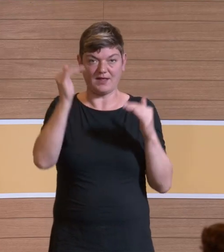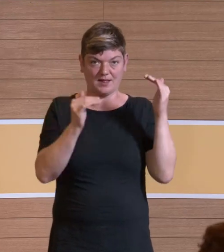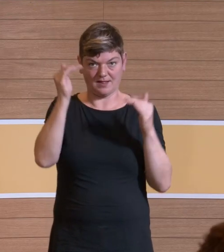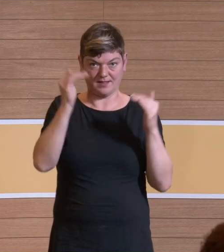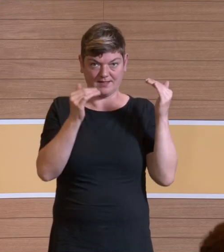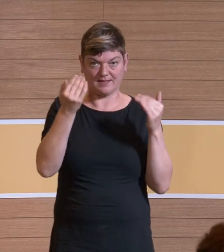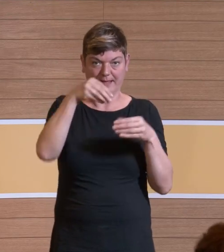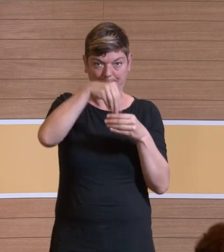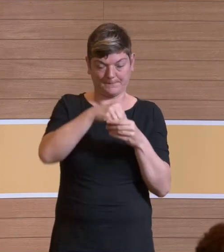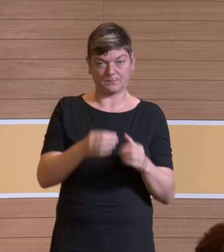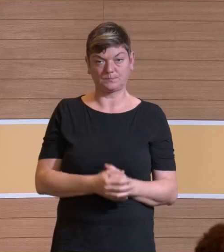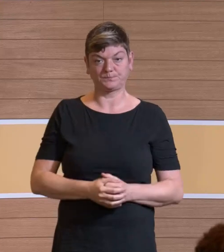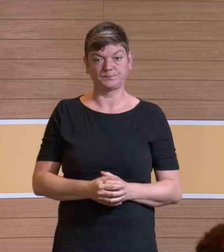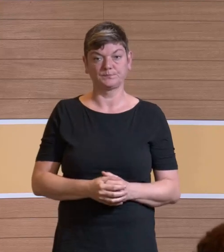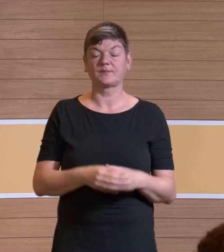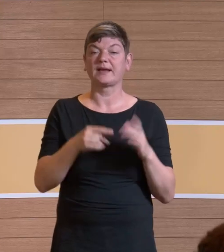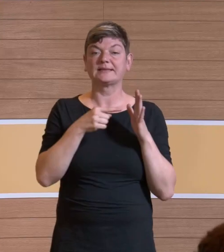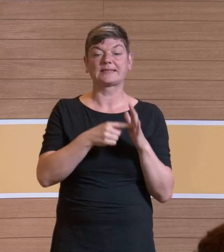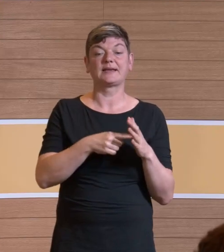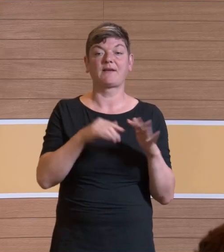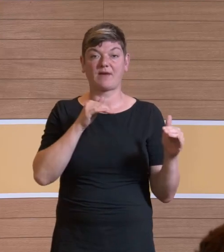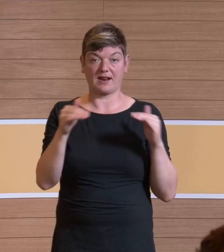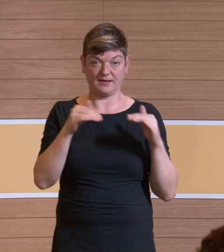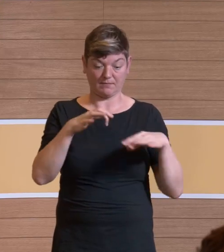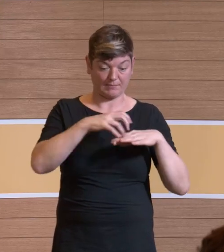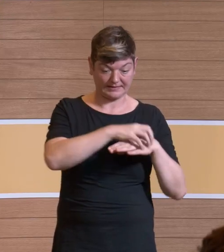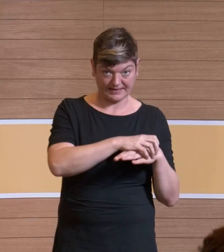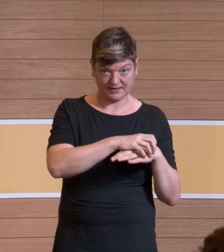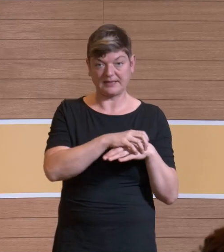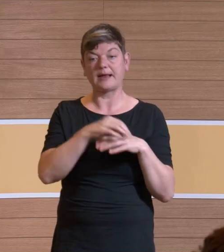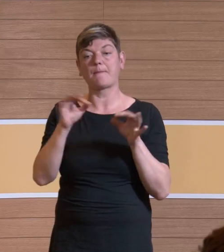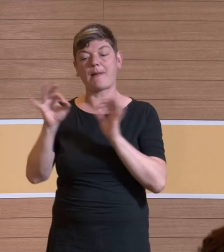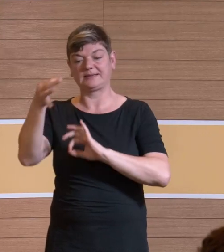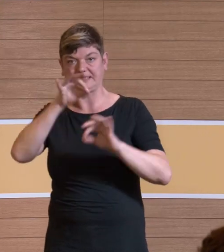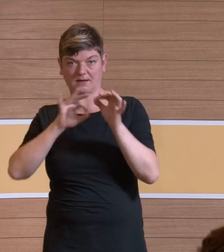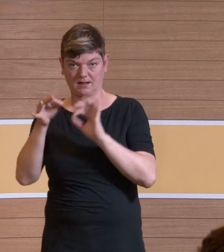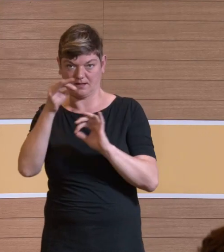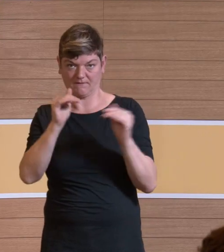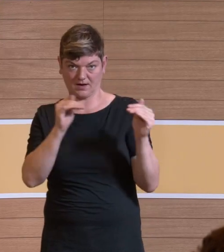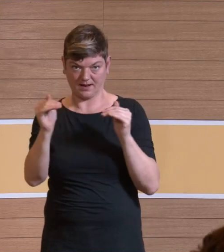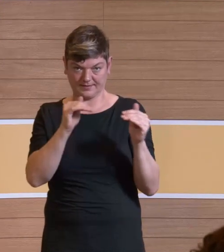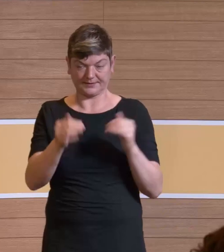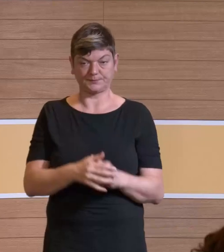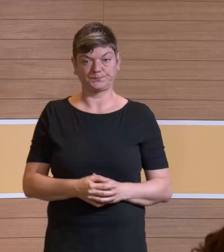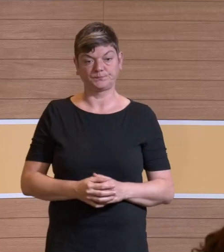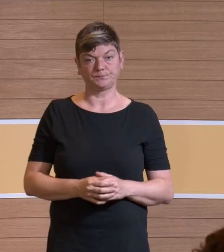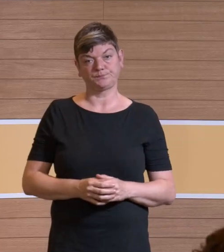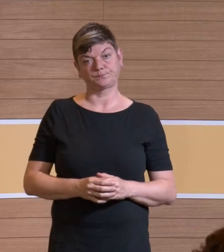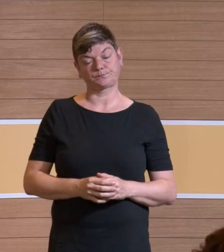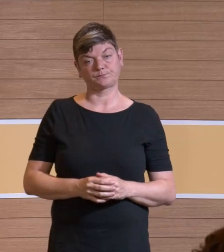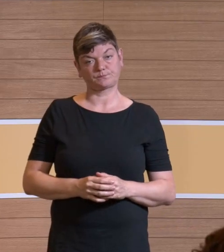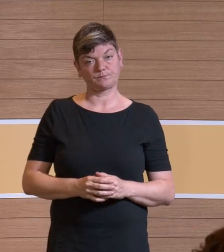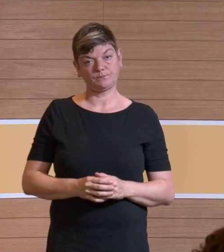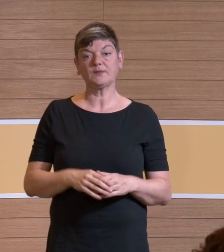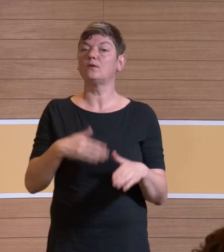Sie zeigt einen Vergleich zwischen Bakterien und Partikeln. Selbst wenn Sie einen ganz,